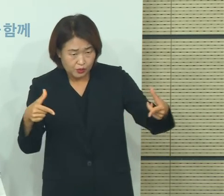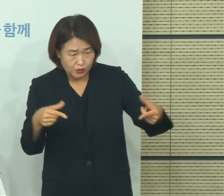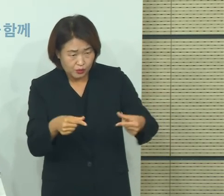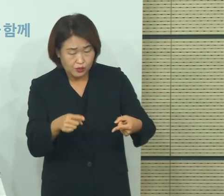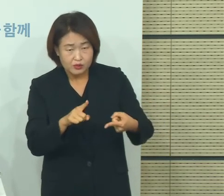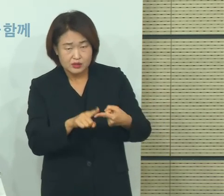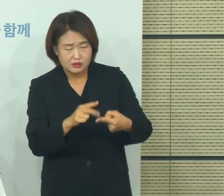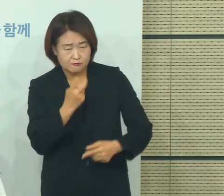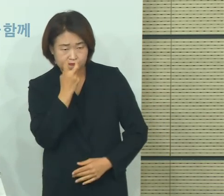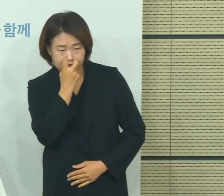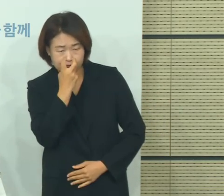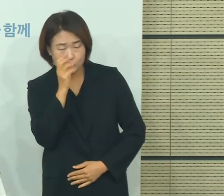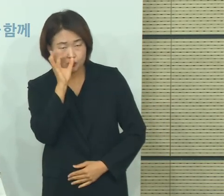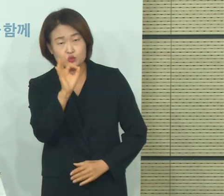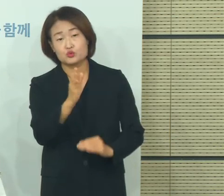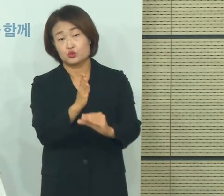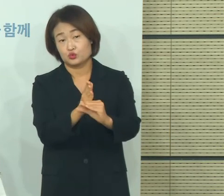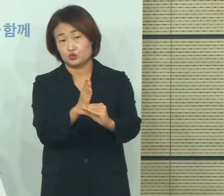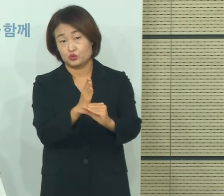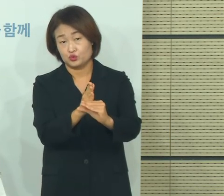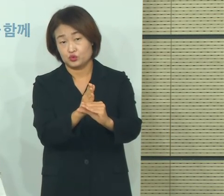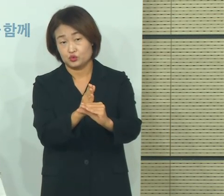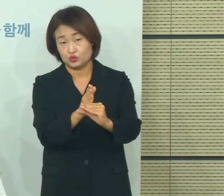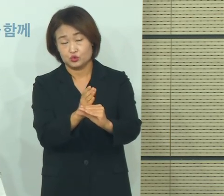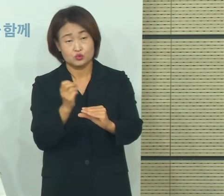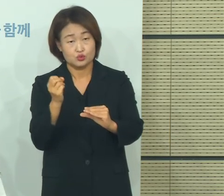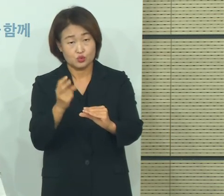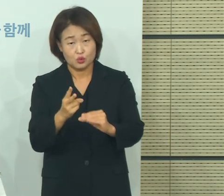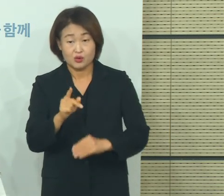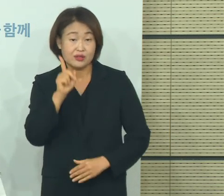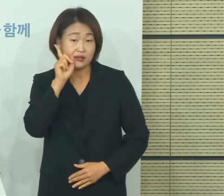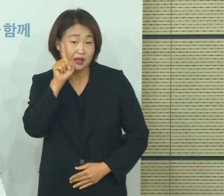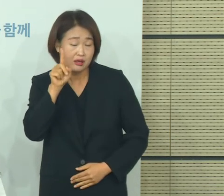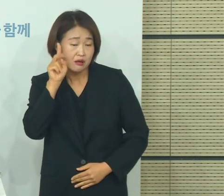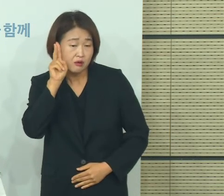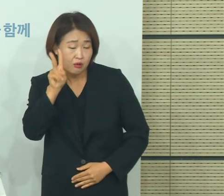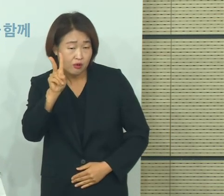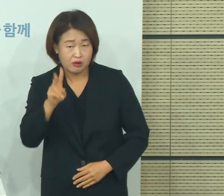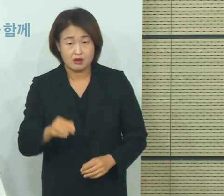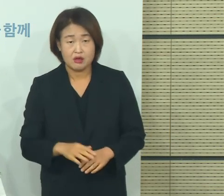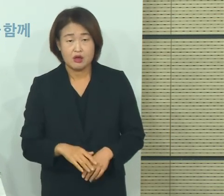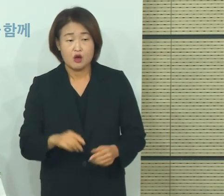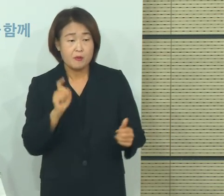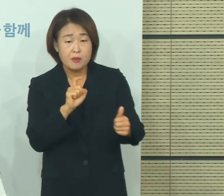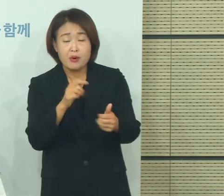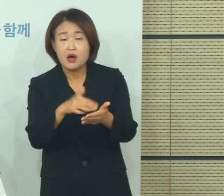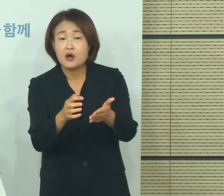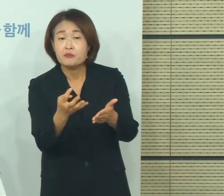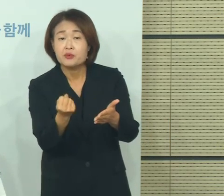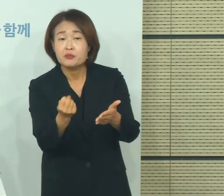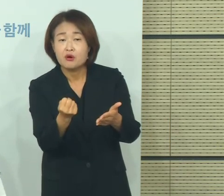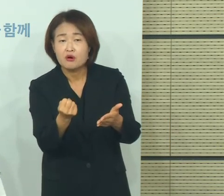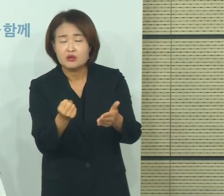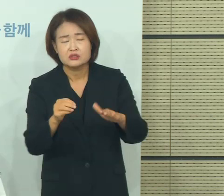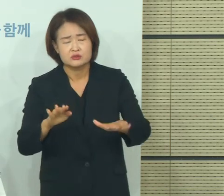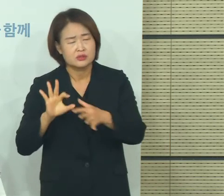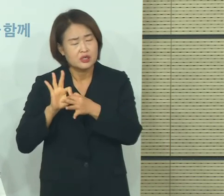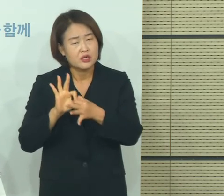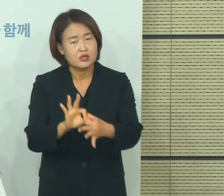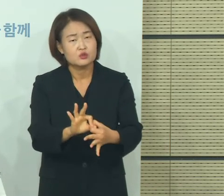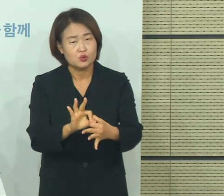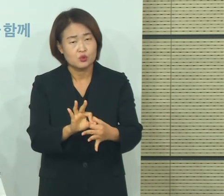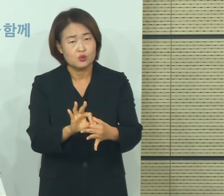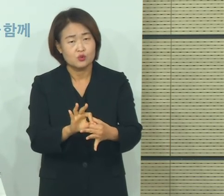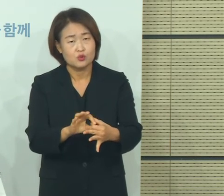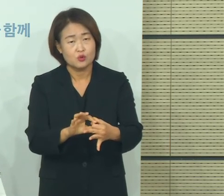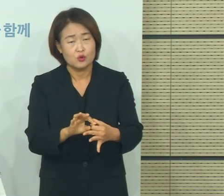한 하루 이틀간에 어떻게 변화하는지에 대해서 저희들도 소매의 관심을 가지고 지금 보고 있고